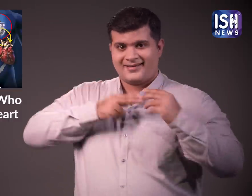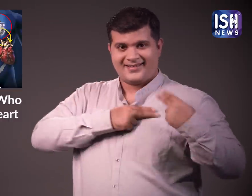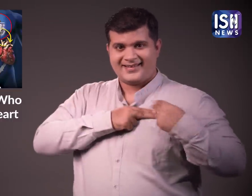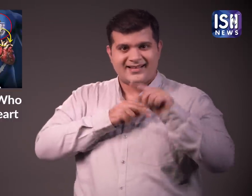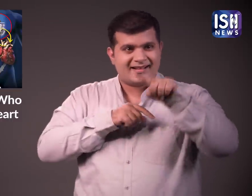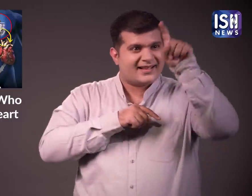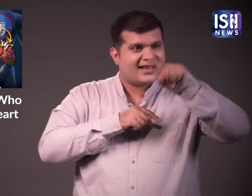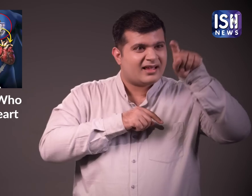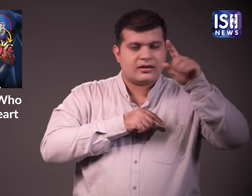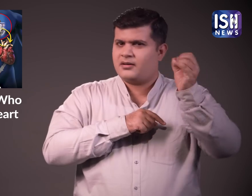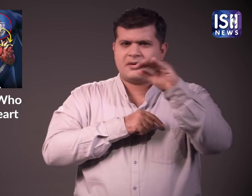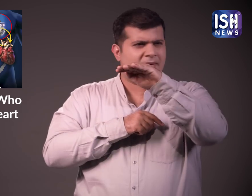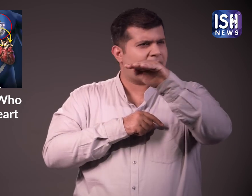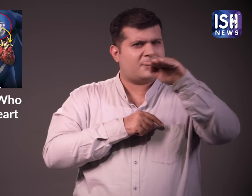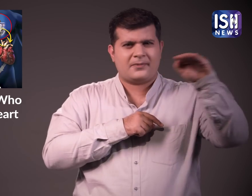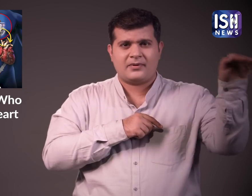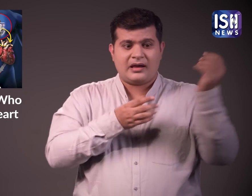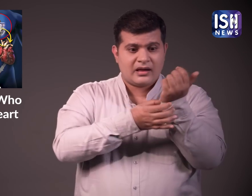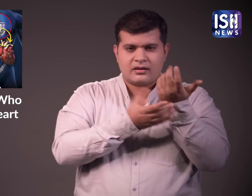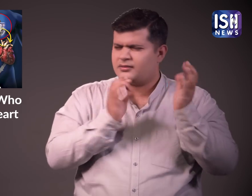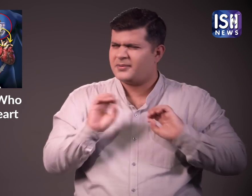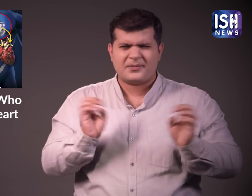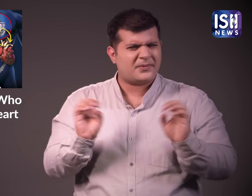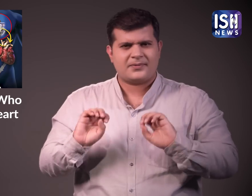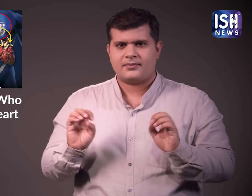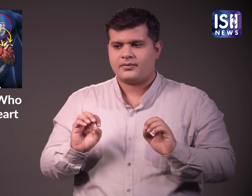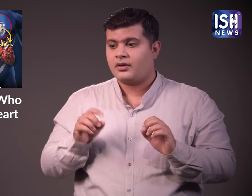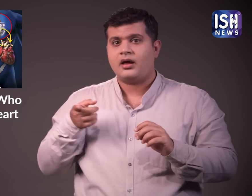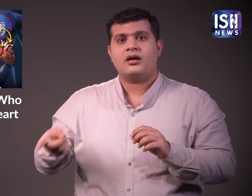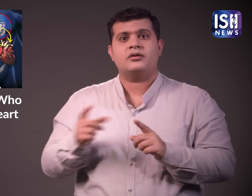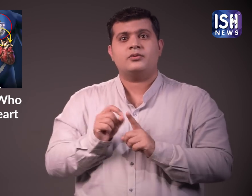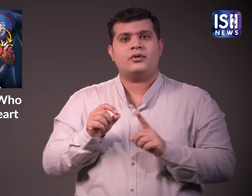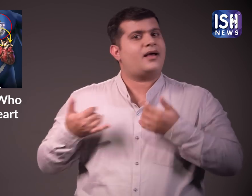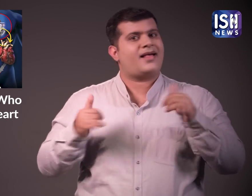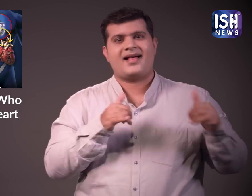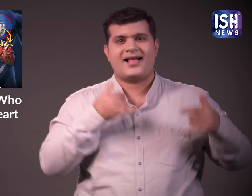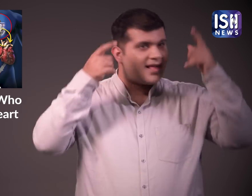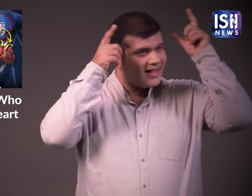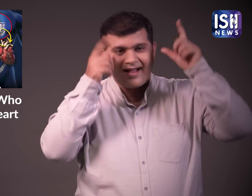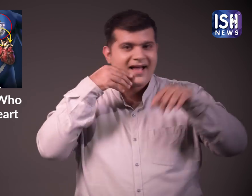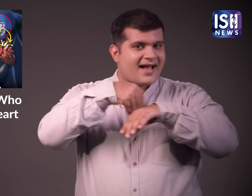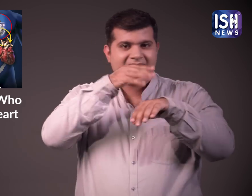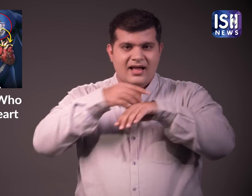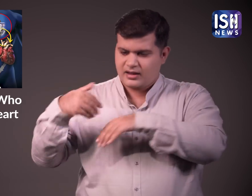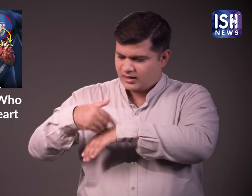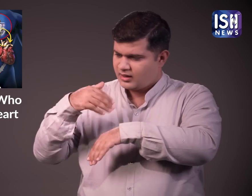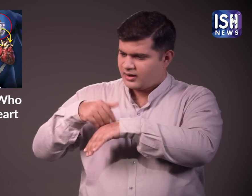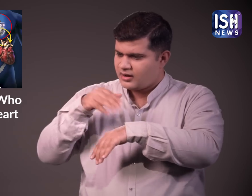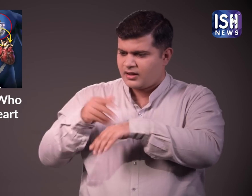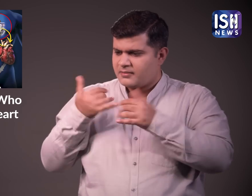नहीं सुन सके EKG टेस्ट में एक फ्लेट लाइन दिखाए दी इसके बावजूद बचड़ा इधर उदर खेल रहा था